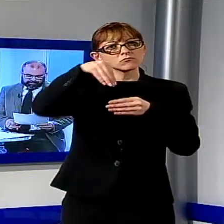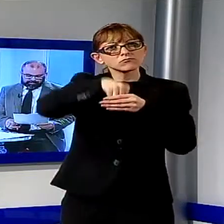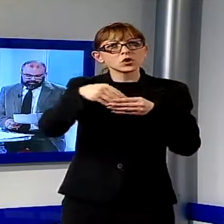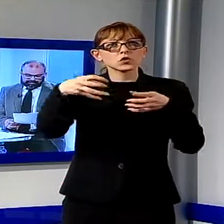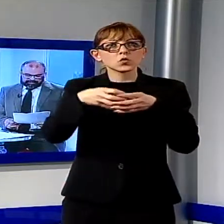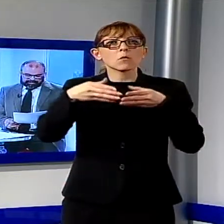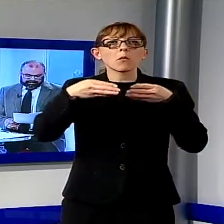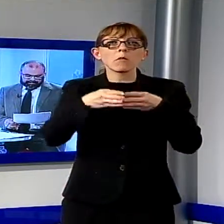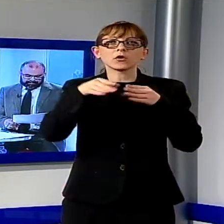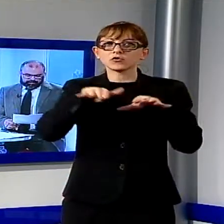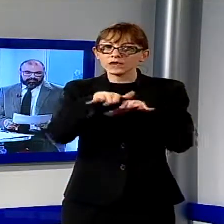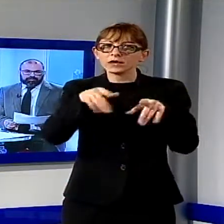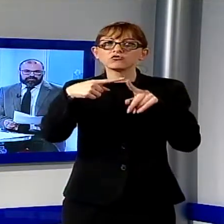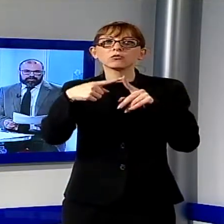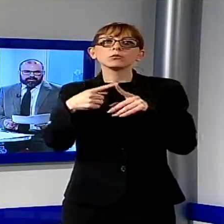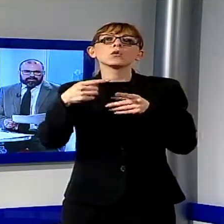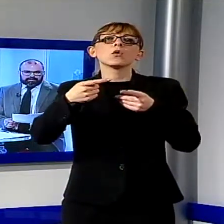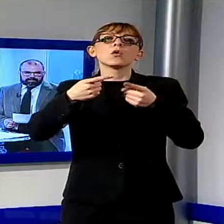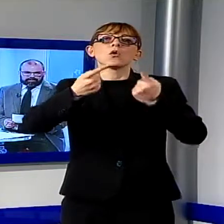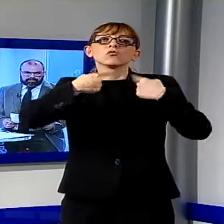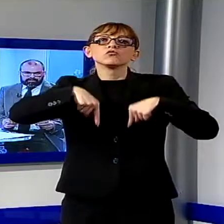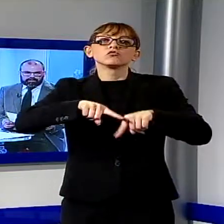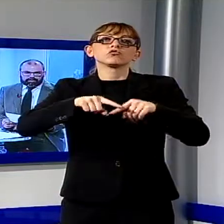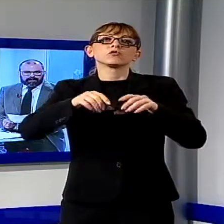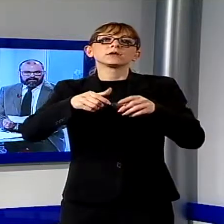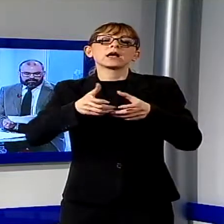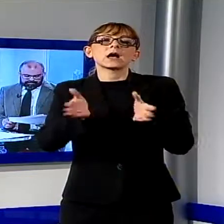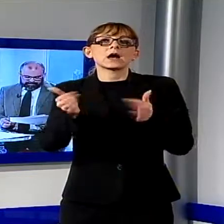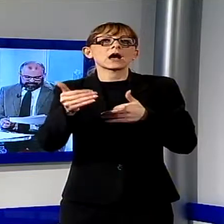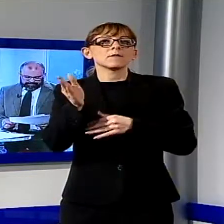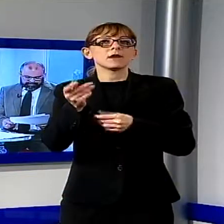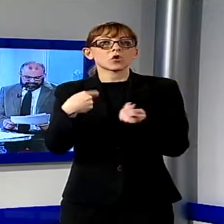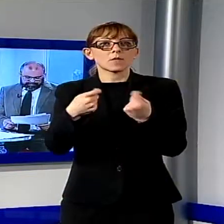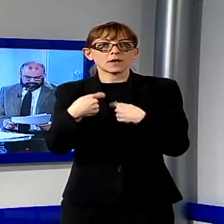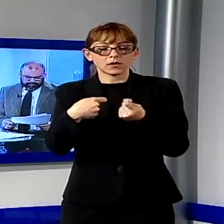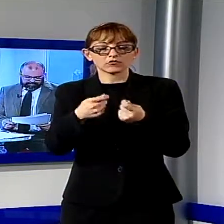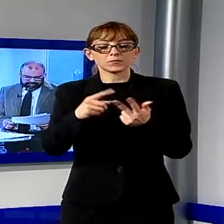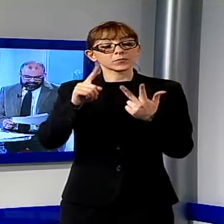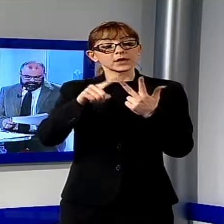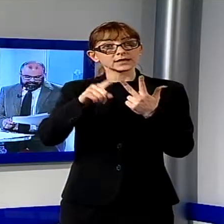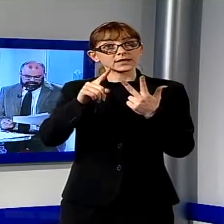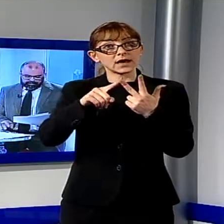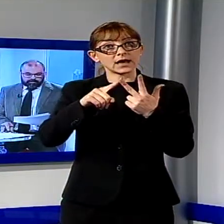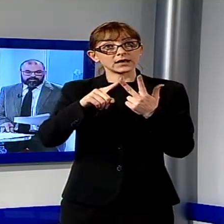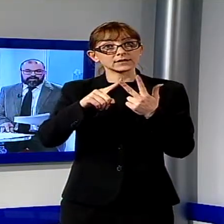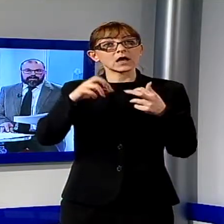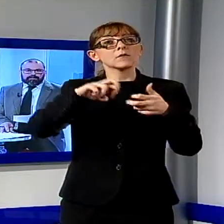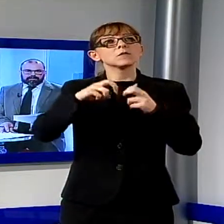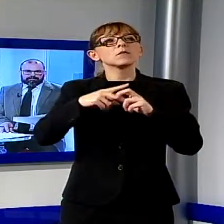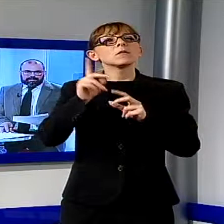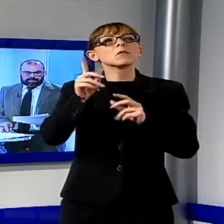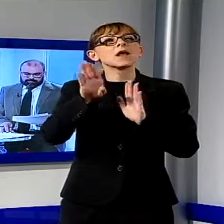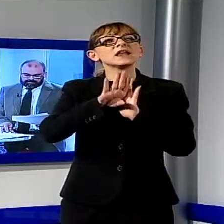Viareggio e della giunta della Camera di Commercio. La terza questione riguarda i sostegni delle liste. Conclude Dati. Del Ghingro è ad oggi